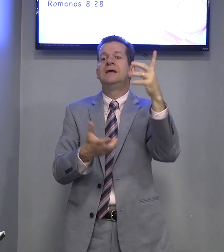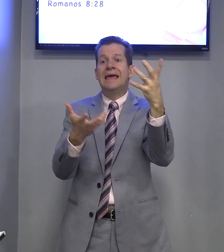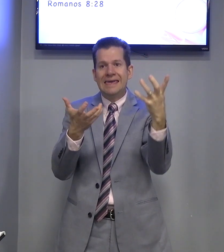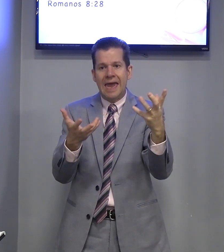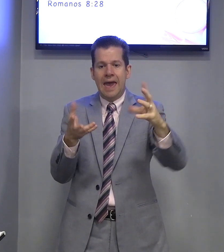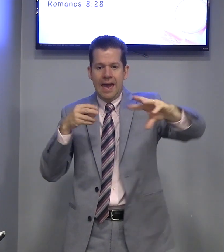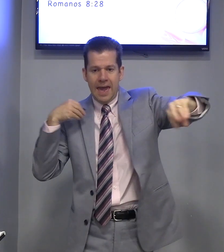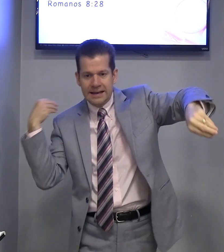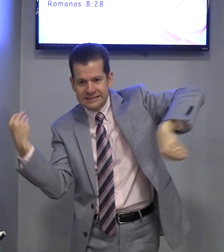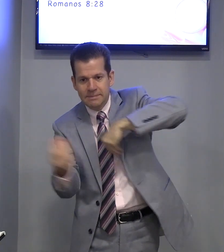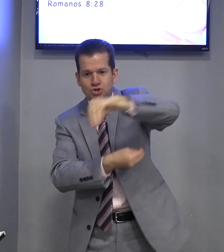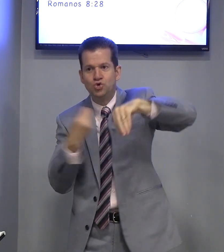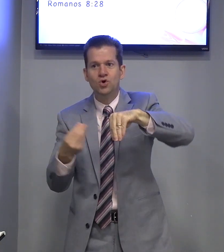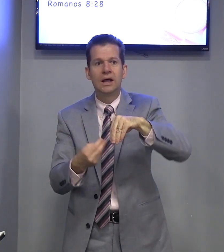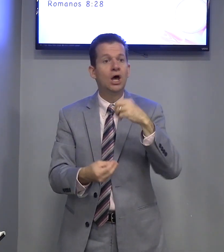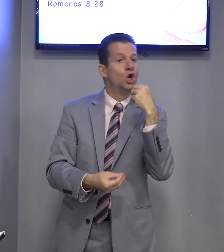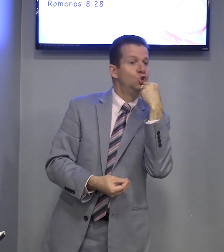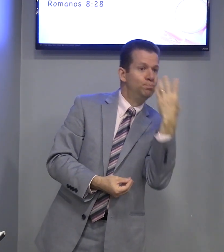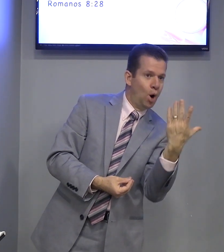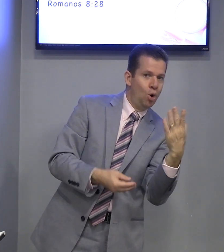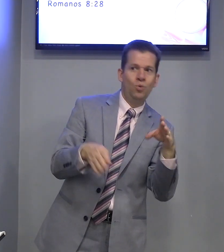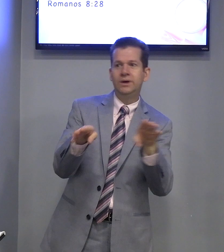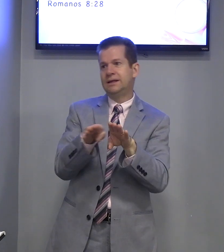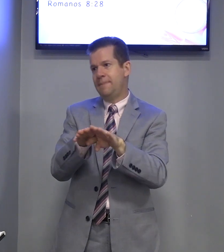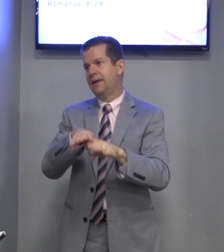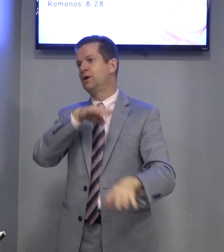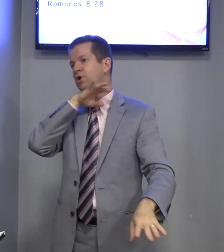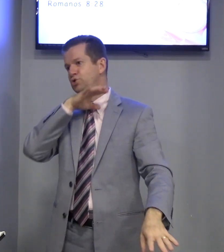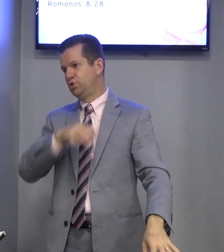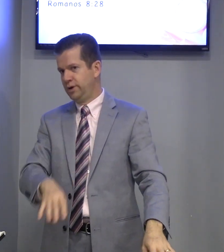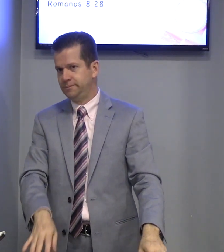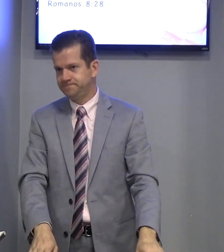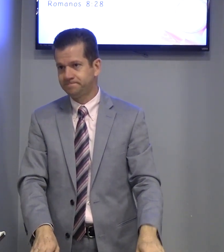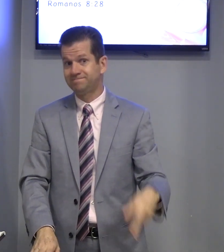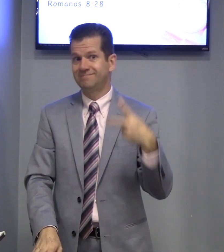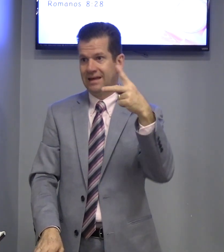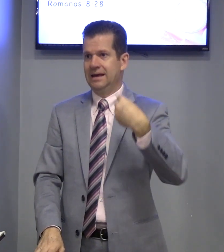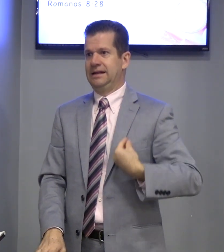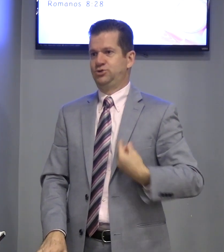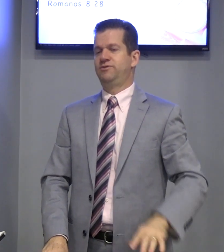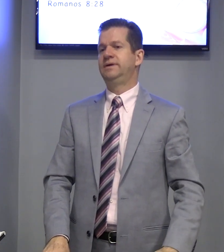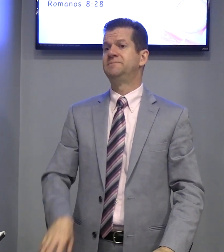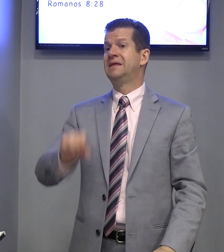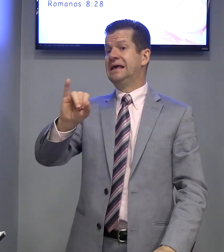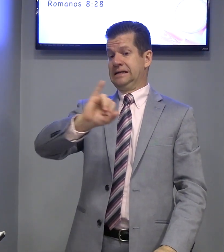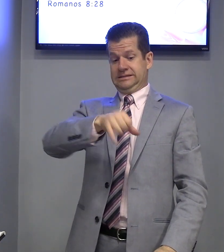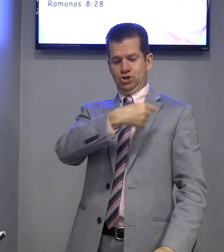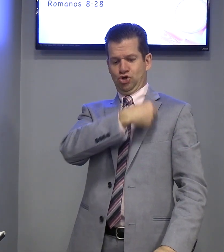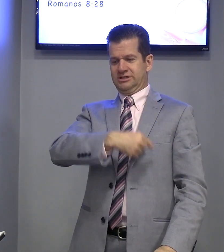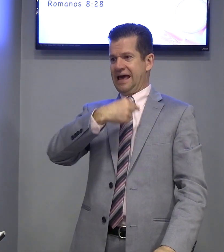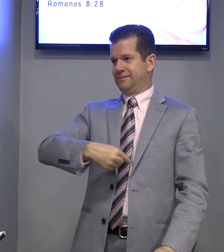quer essa mistura do bom e também do ruim na sua vida. Se José,